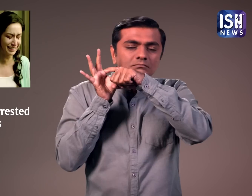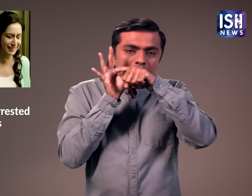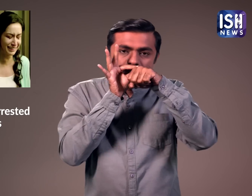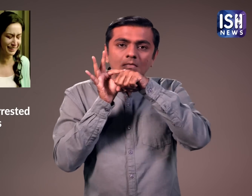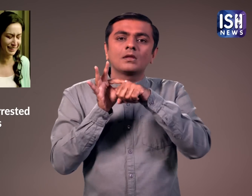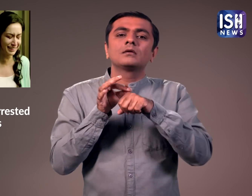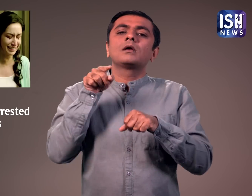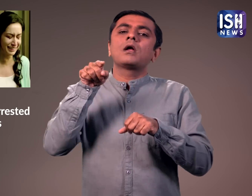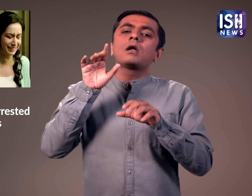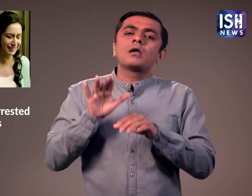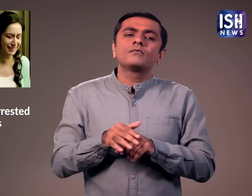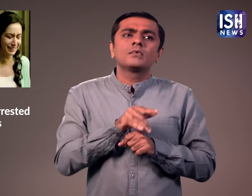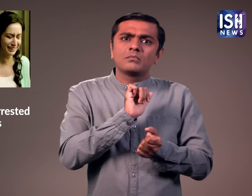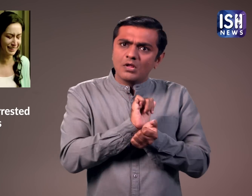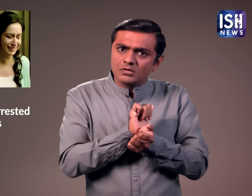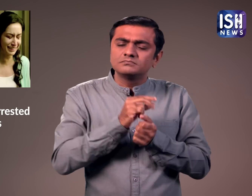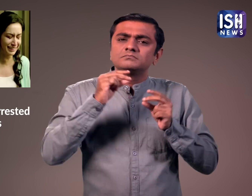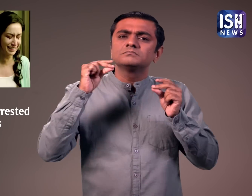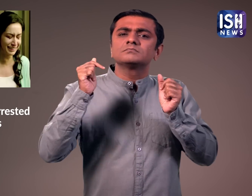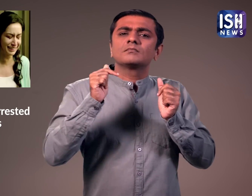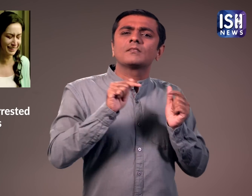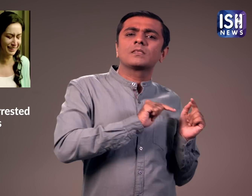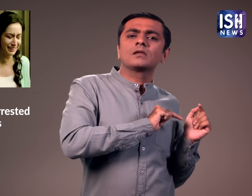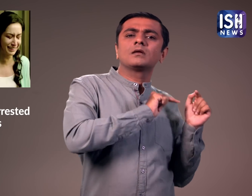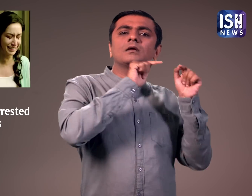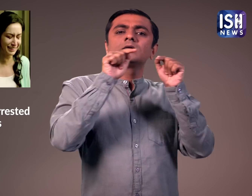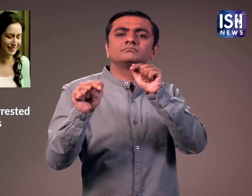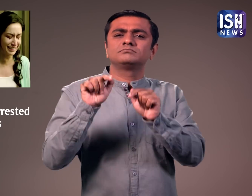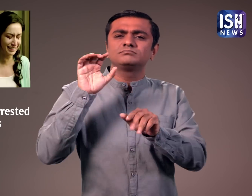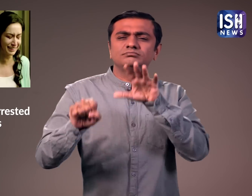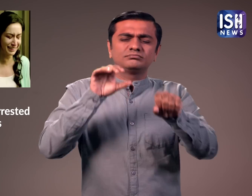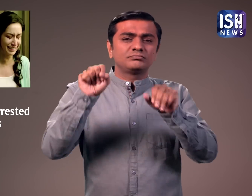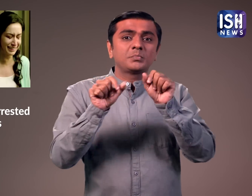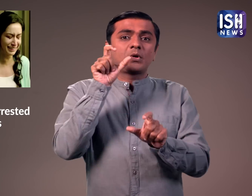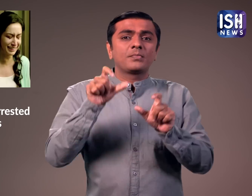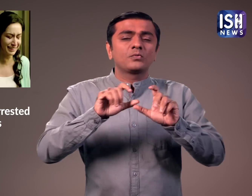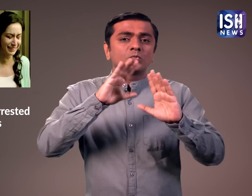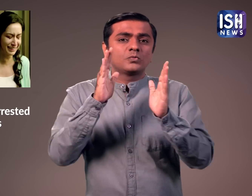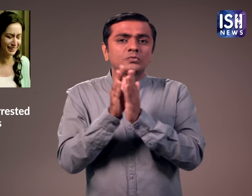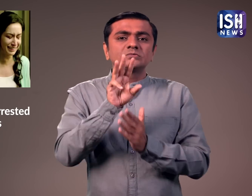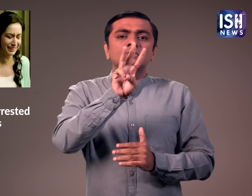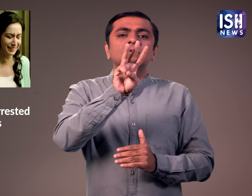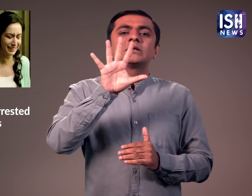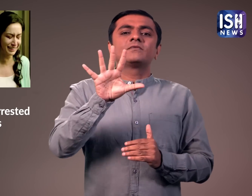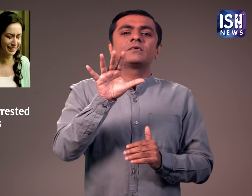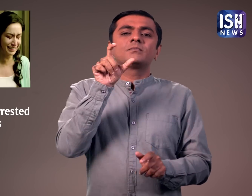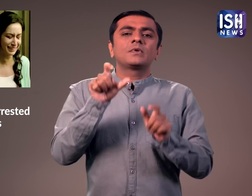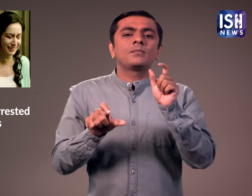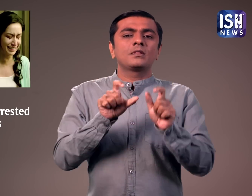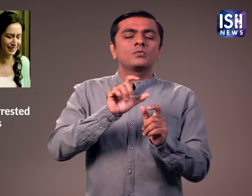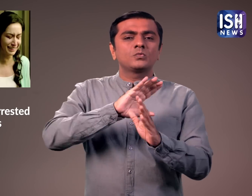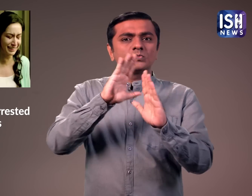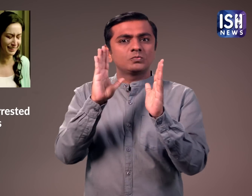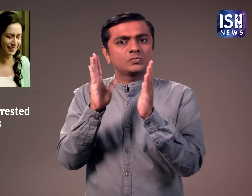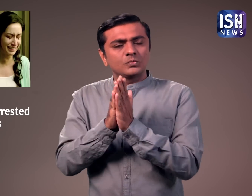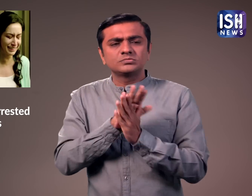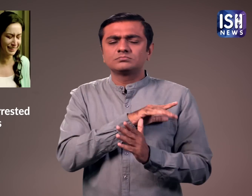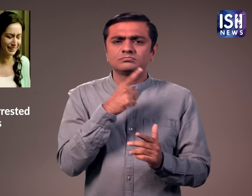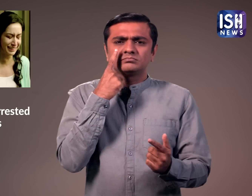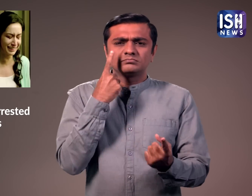मुगमिन ने कहा कि वहाँ ड्रक्स का सेवन किया जा रहा है और पुलिस ने चापे मारी की चापे मारी के बाद उन्होंने करीब 35 मेहमानों